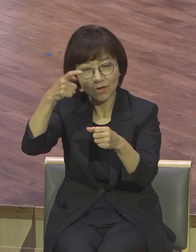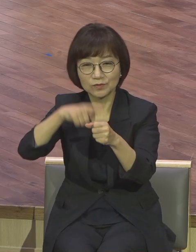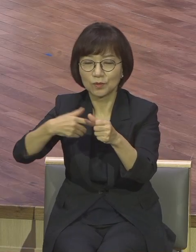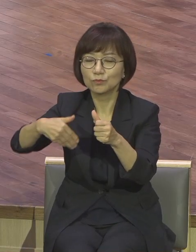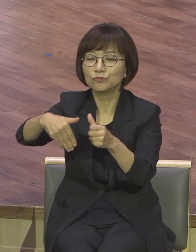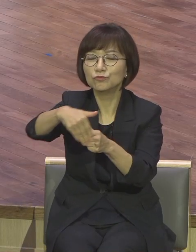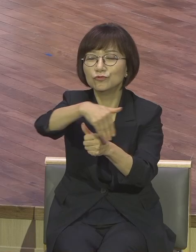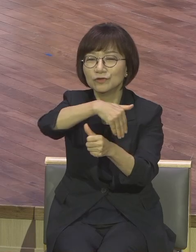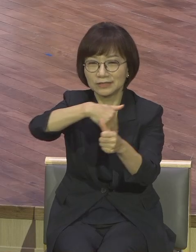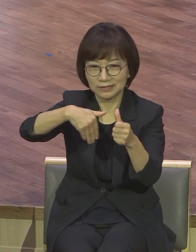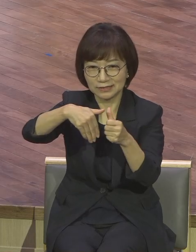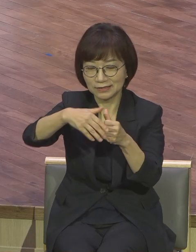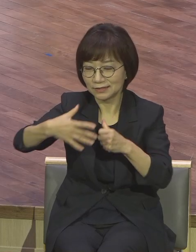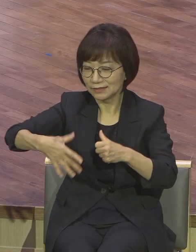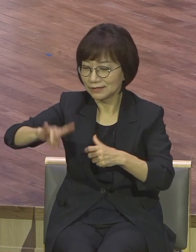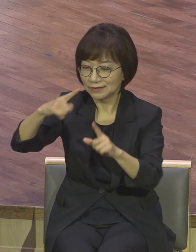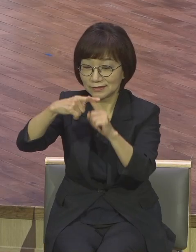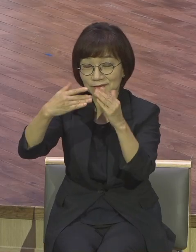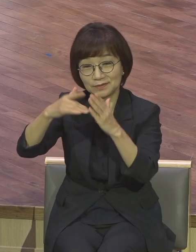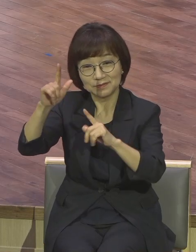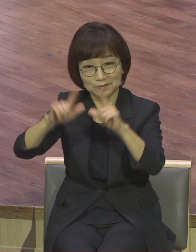초대교회예요 그게 사도원경 교회라고